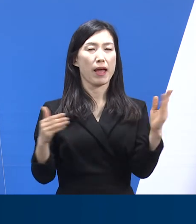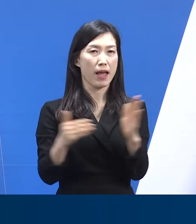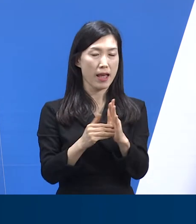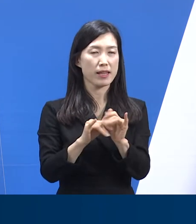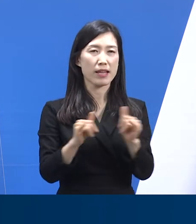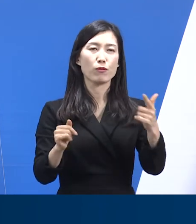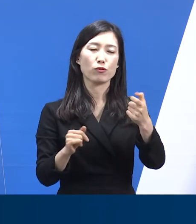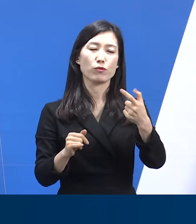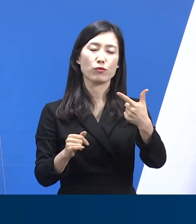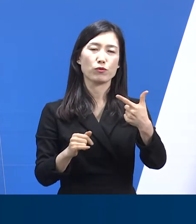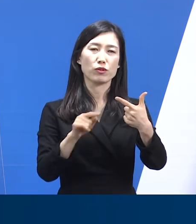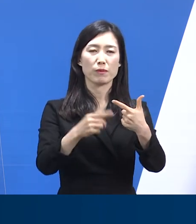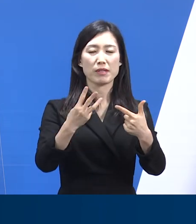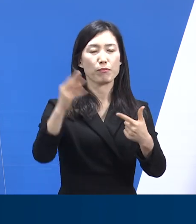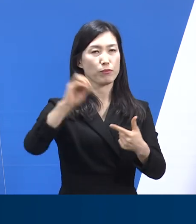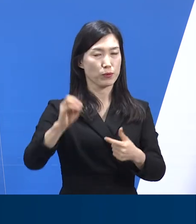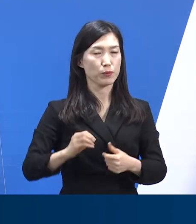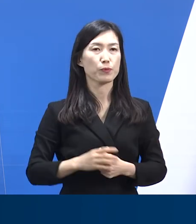.6%입니다.